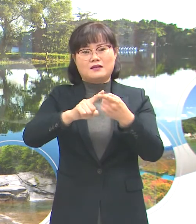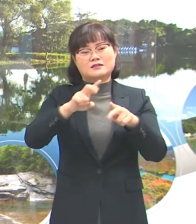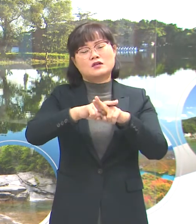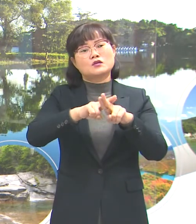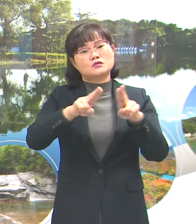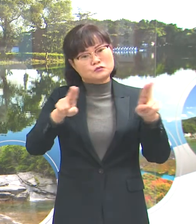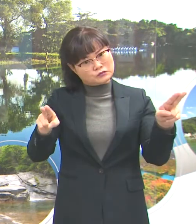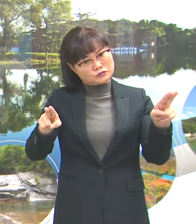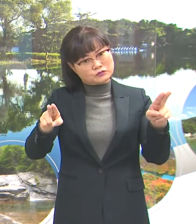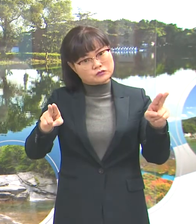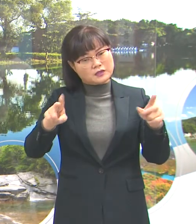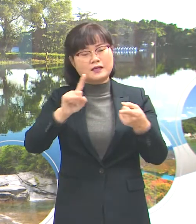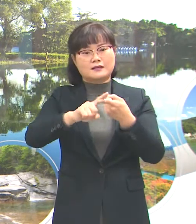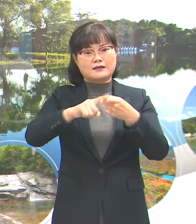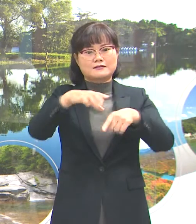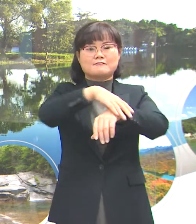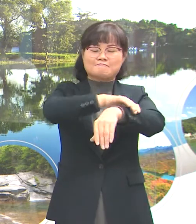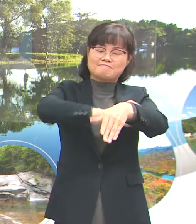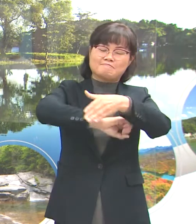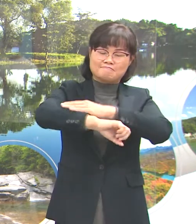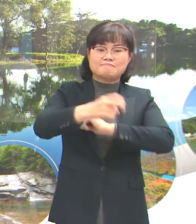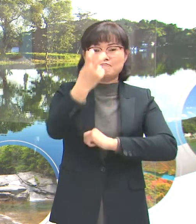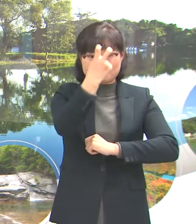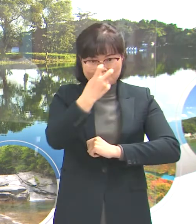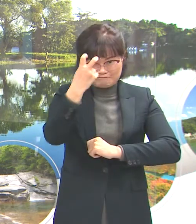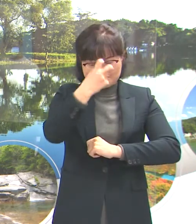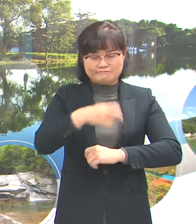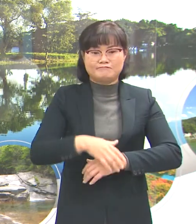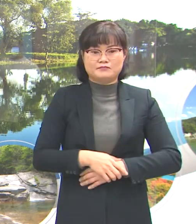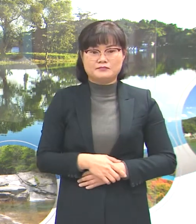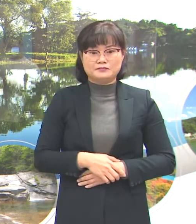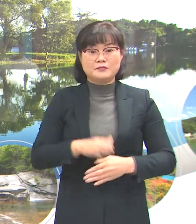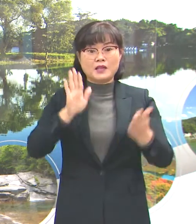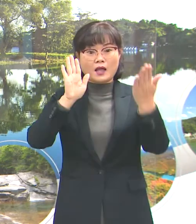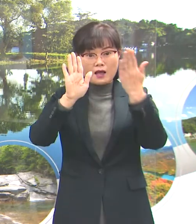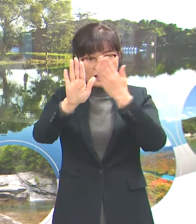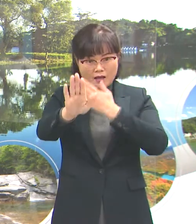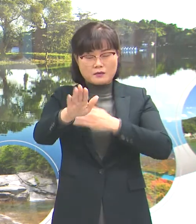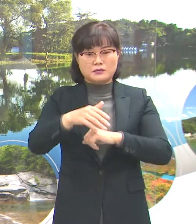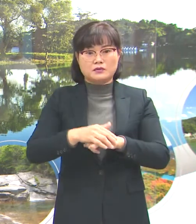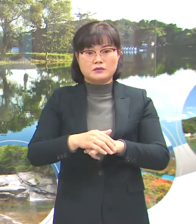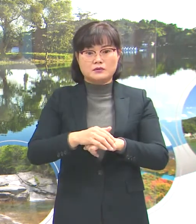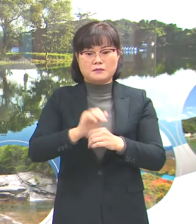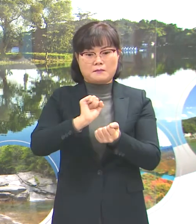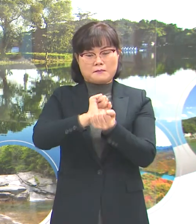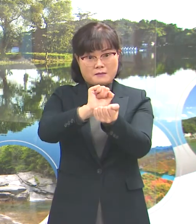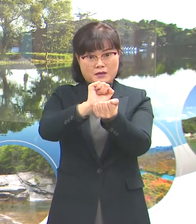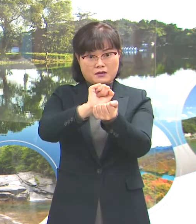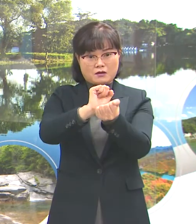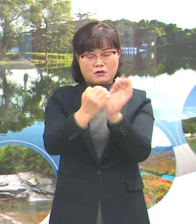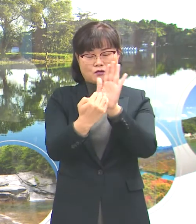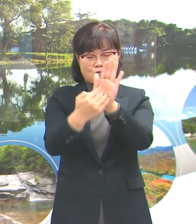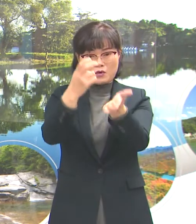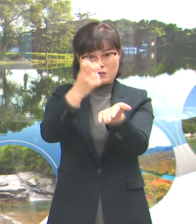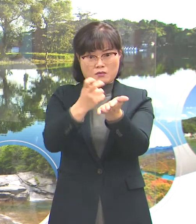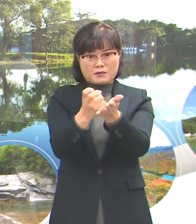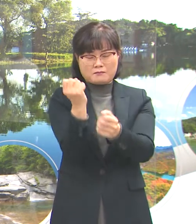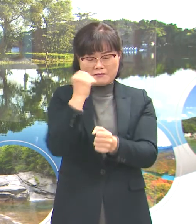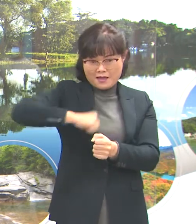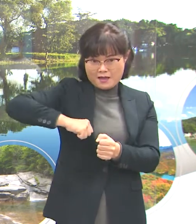적극 검토하겠습니다. 앞으로는 방역수칙을 위반하여